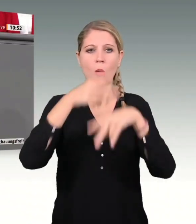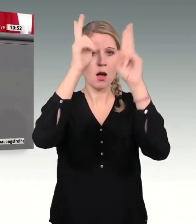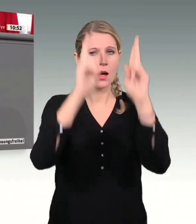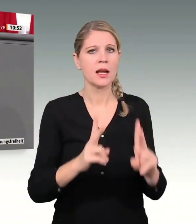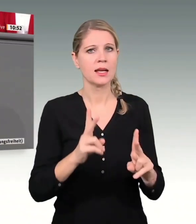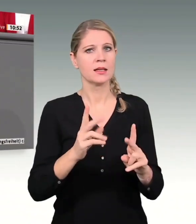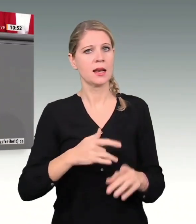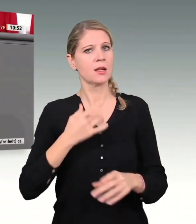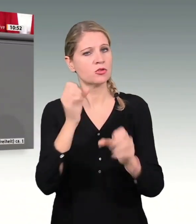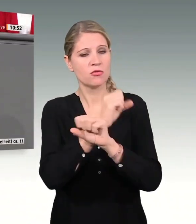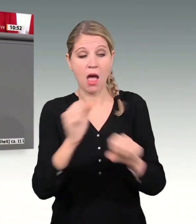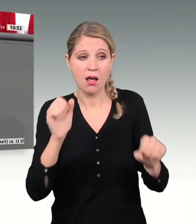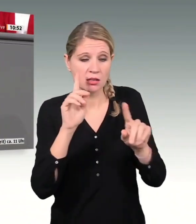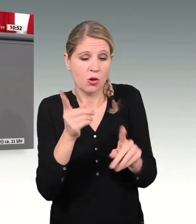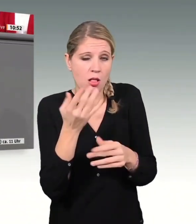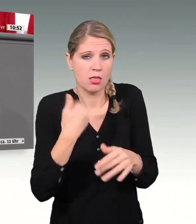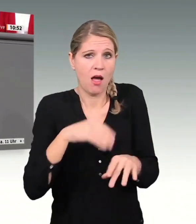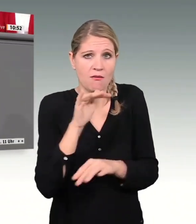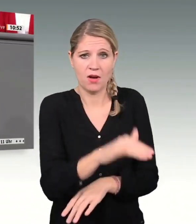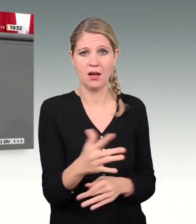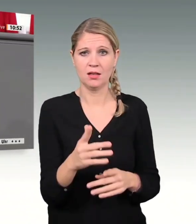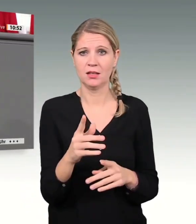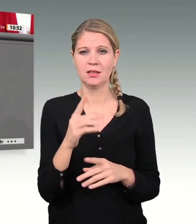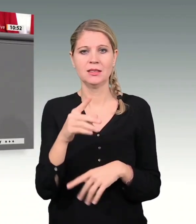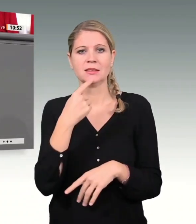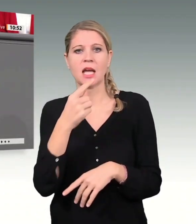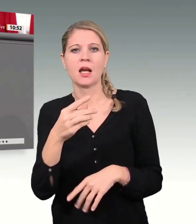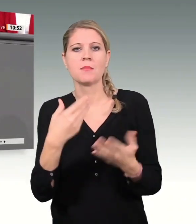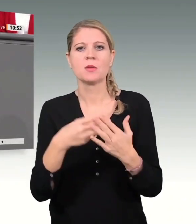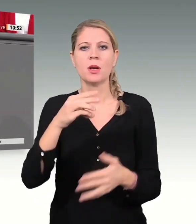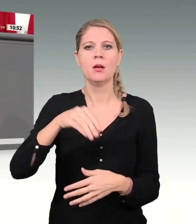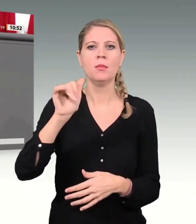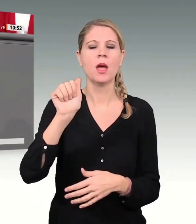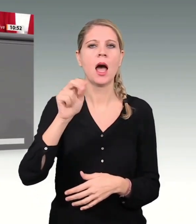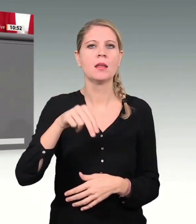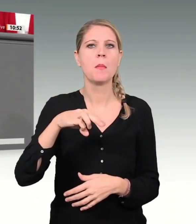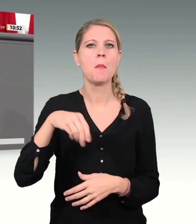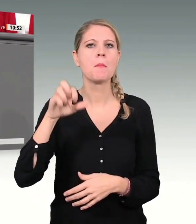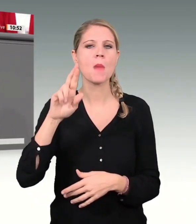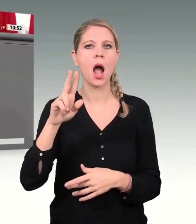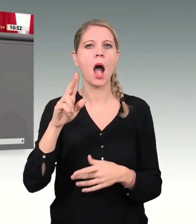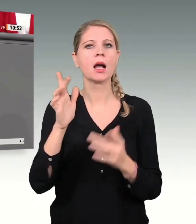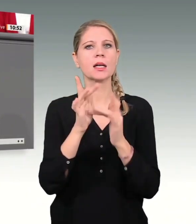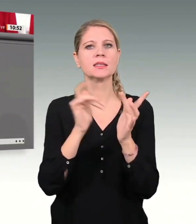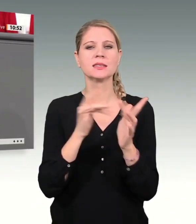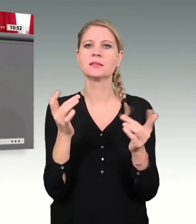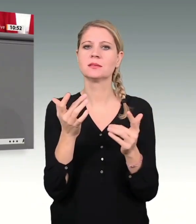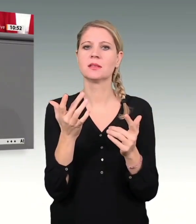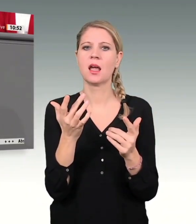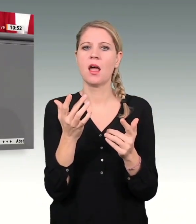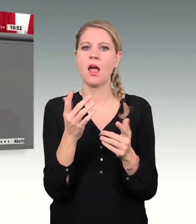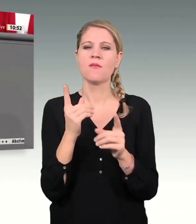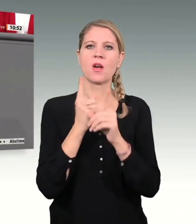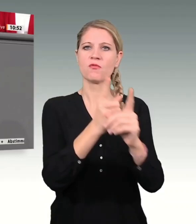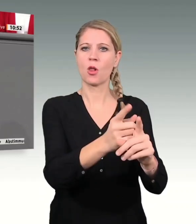Sie erwähnen die Christenverfolgung in Myanmar, aber zu der Verfolgung von Rohingya sagen